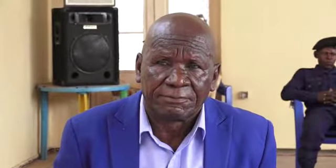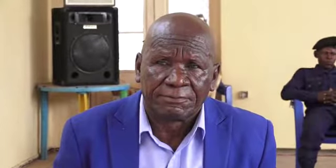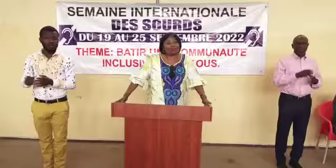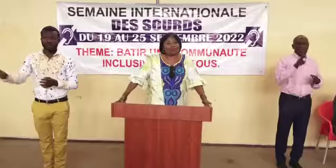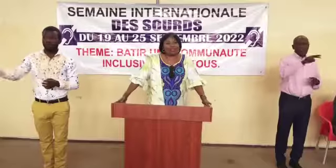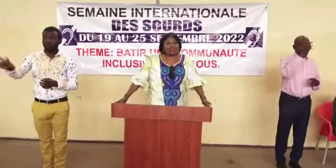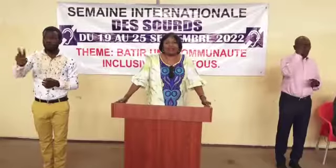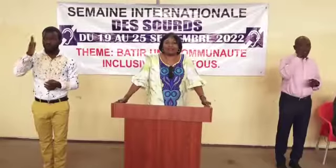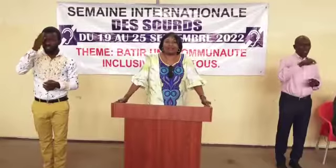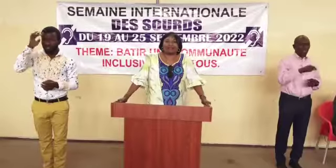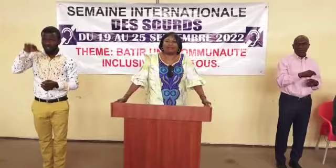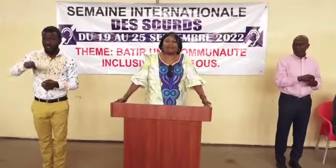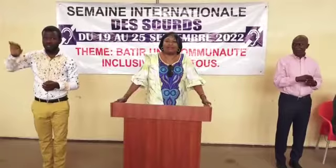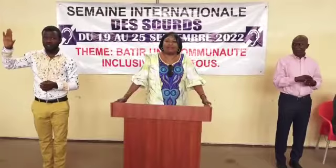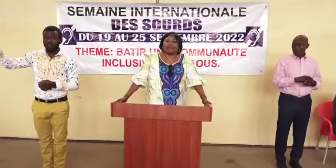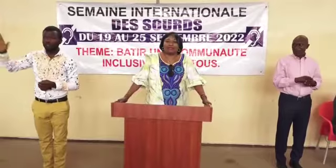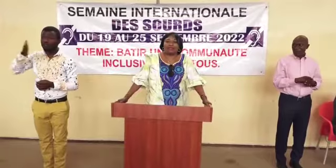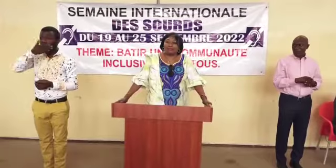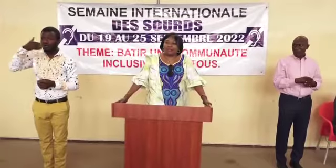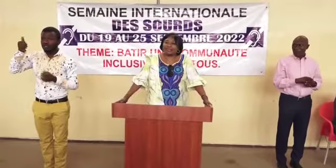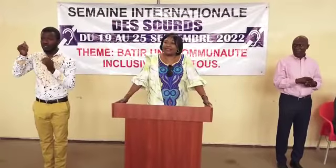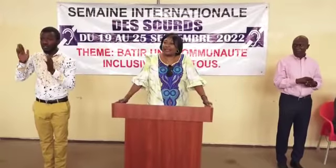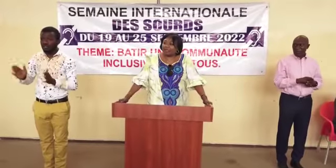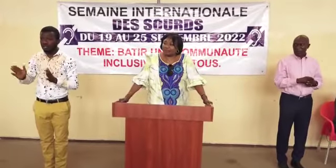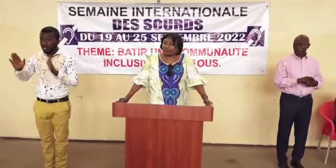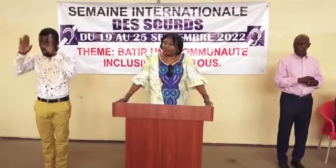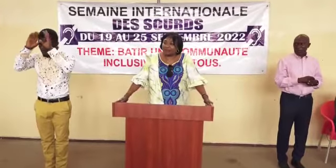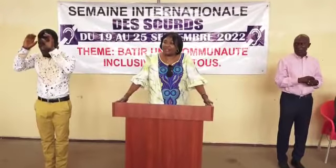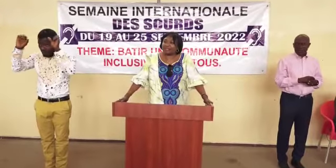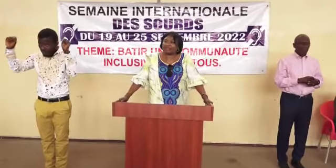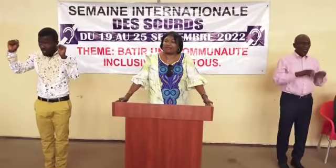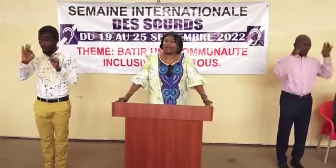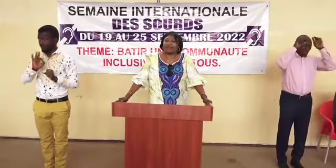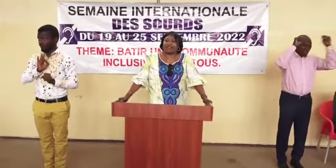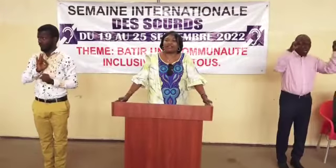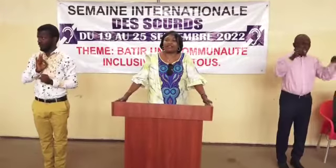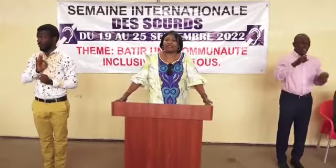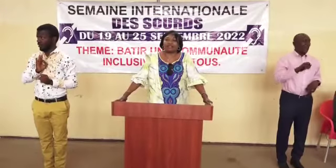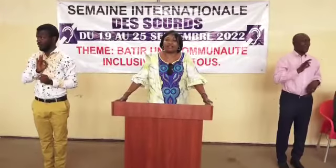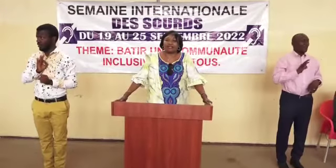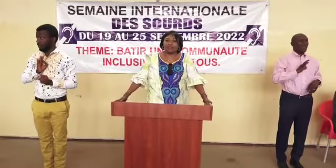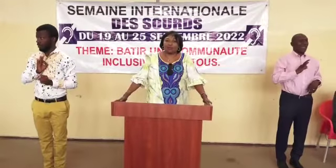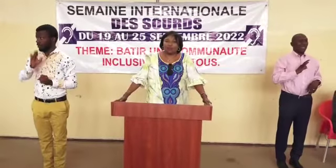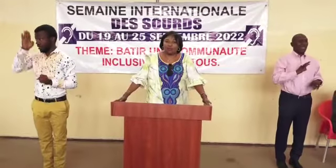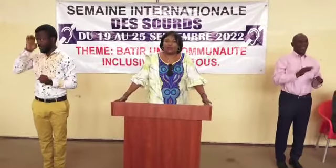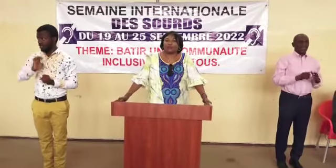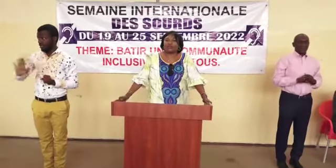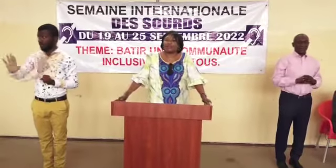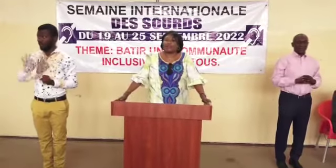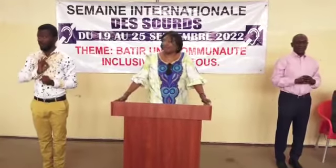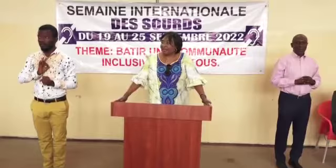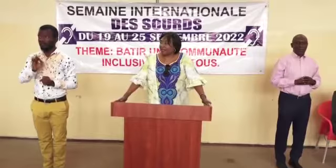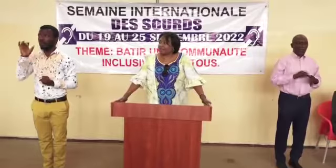Kiyaboula Katoué. Son Excellence, Monsieur le Président de la République, Félix Antoine Tisséquet-Tiloubou,